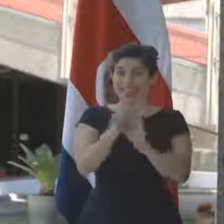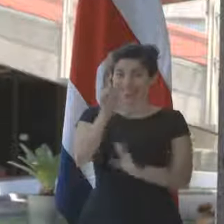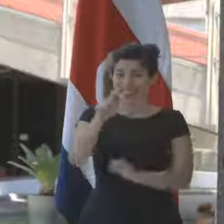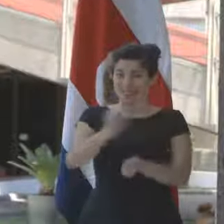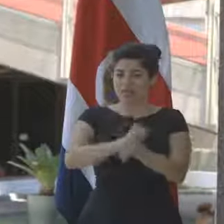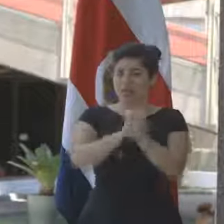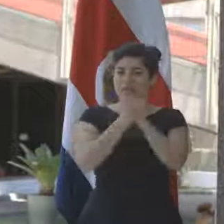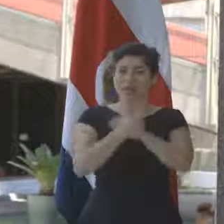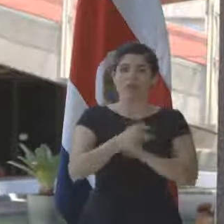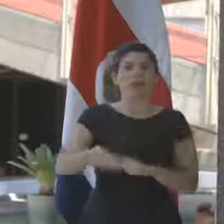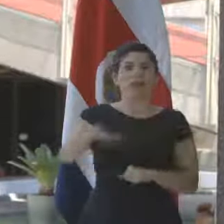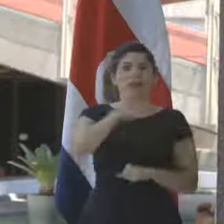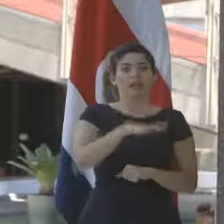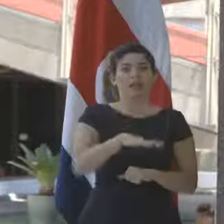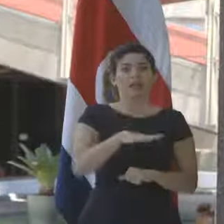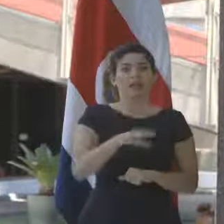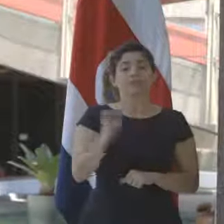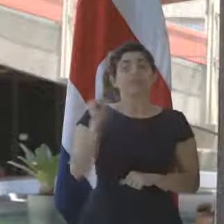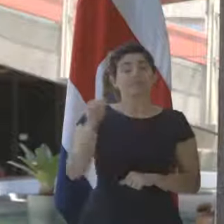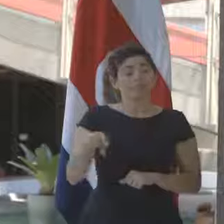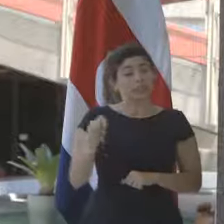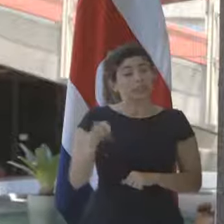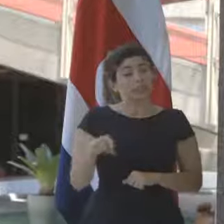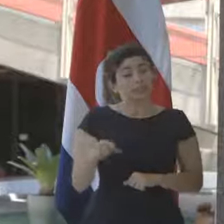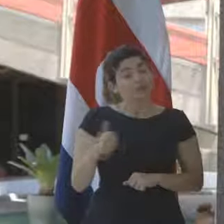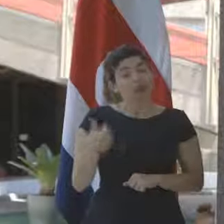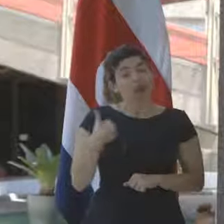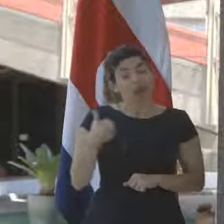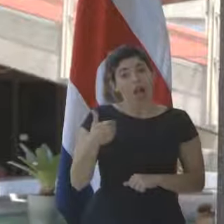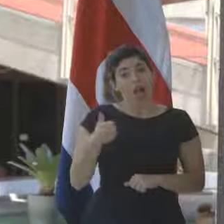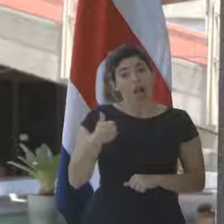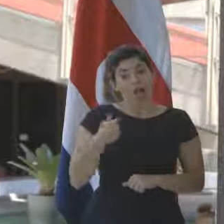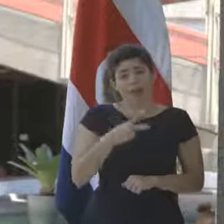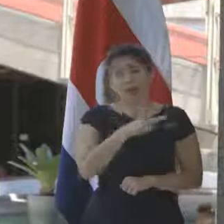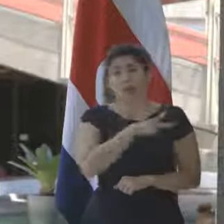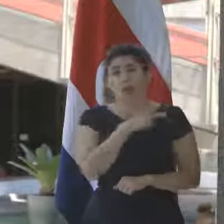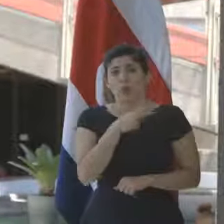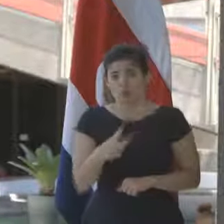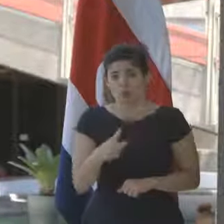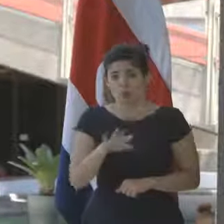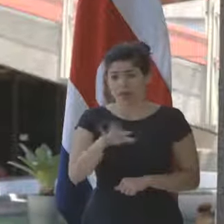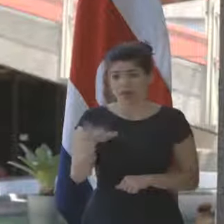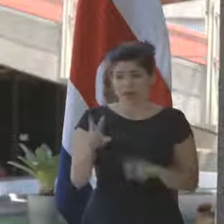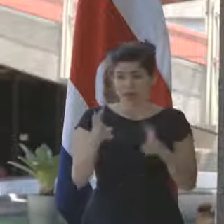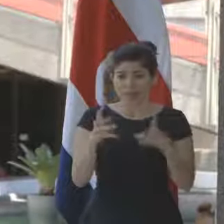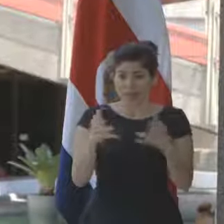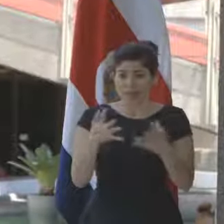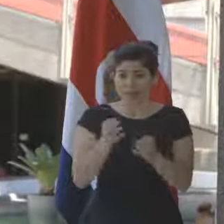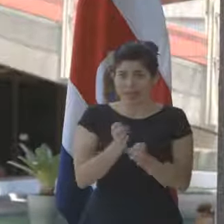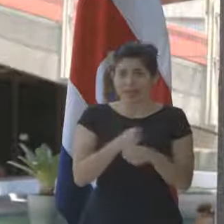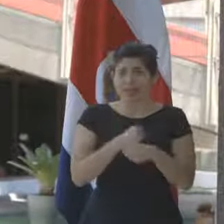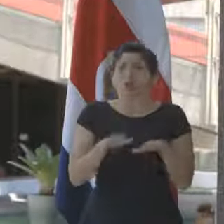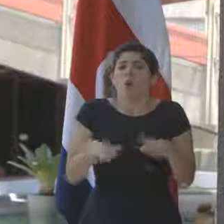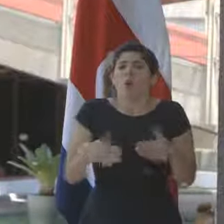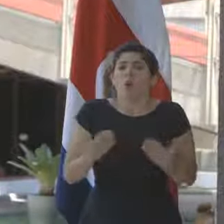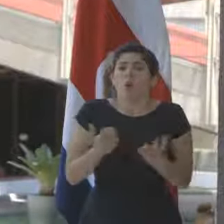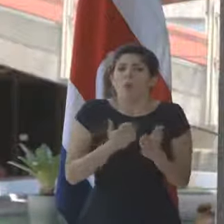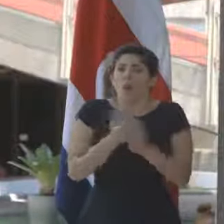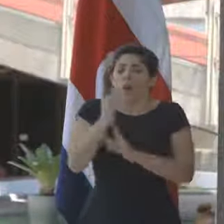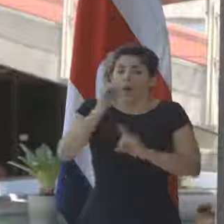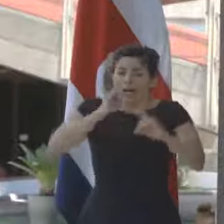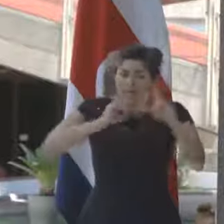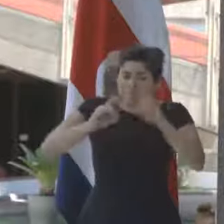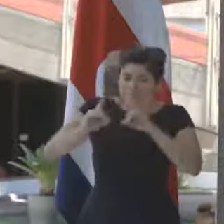a reformar eso. Y sí, hay toda la voluntad en ese campo de hacerlo mediante el diálogo